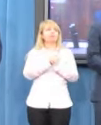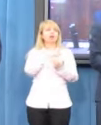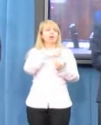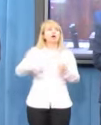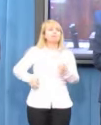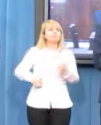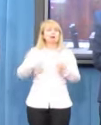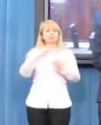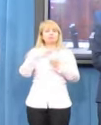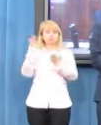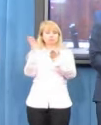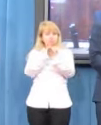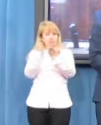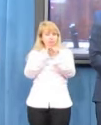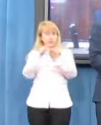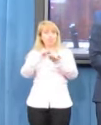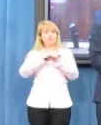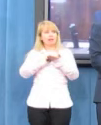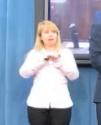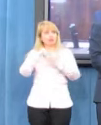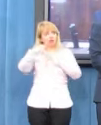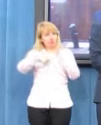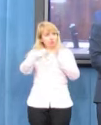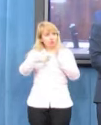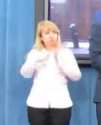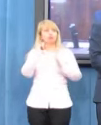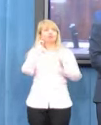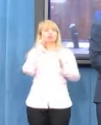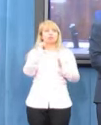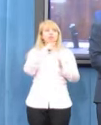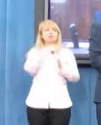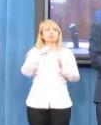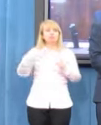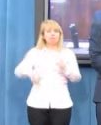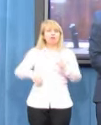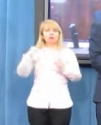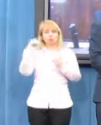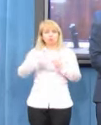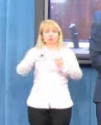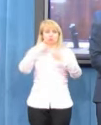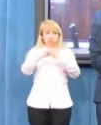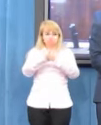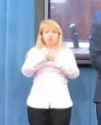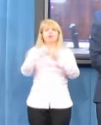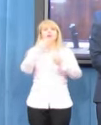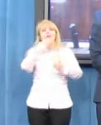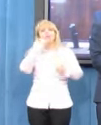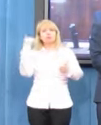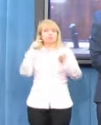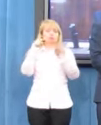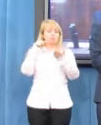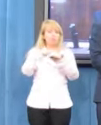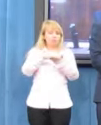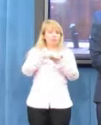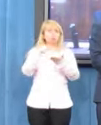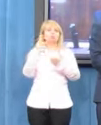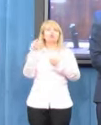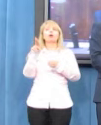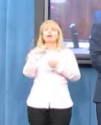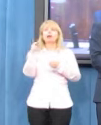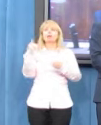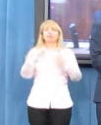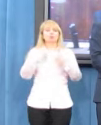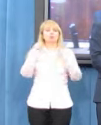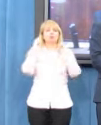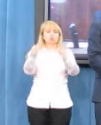pan może tutaj potwierdzić, że momentu, w którym pani poseł Brzygłocka składa jakiś dróg na ręce marszała